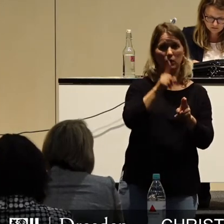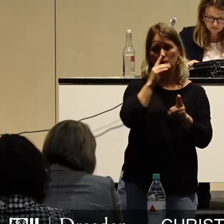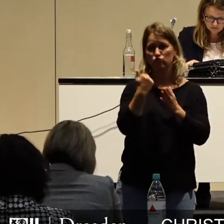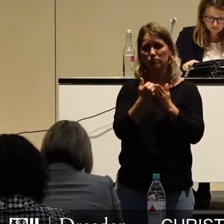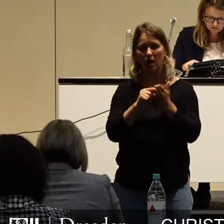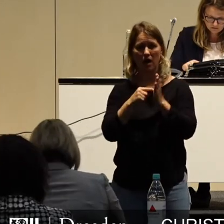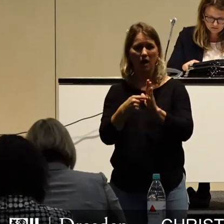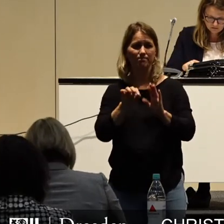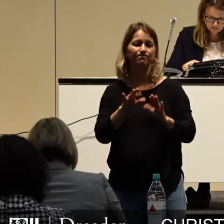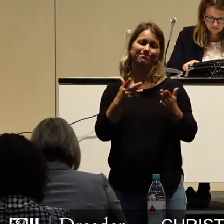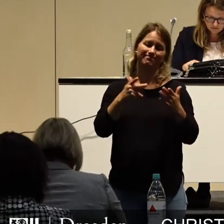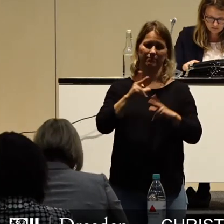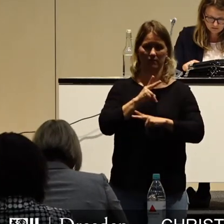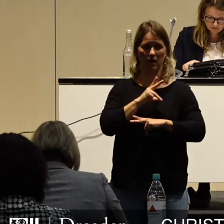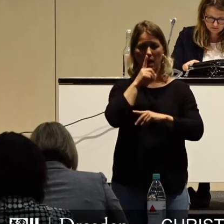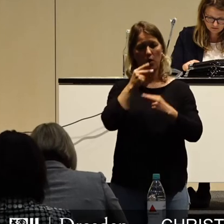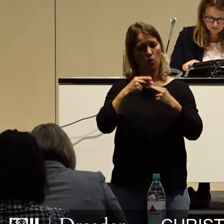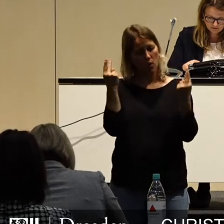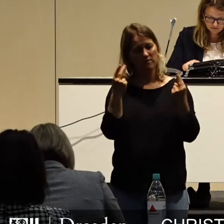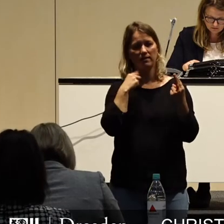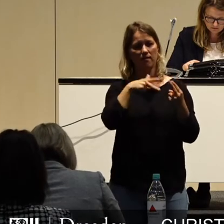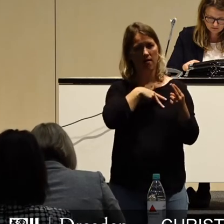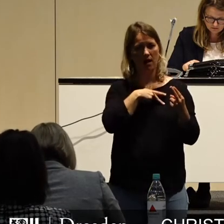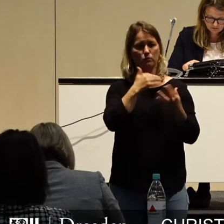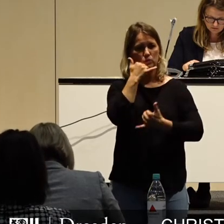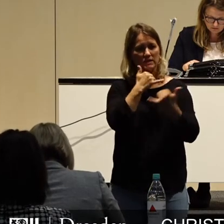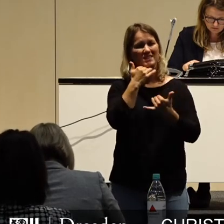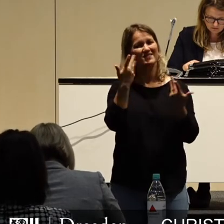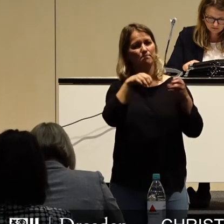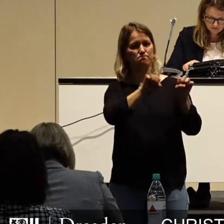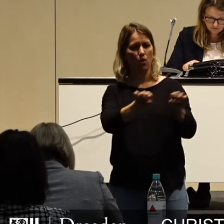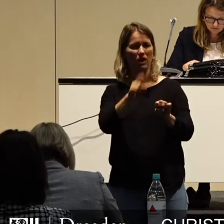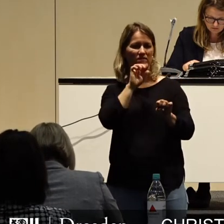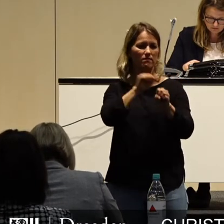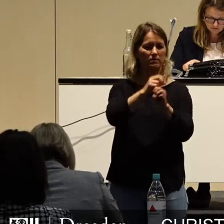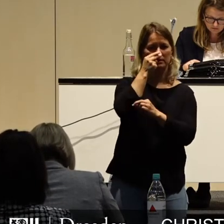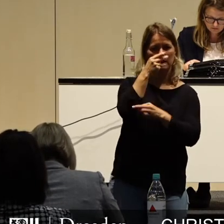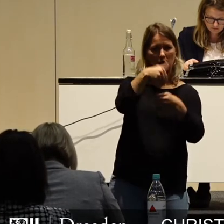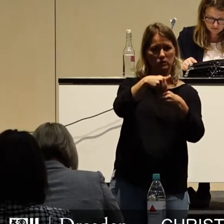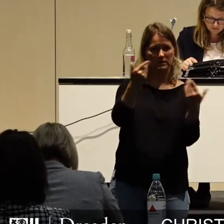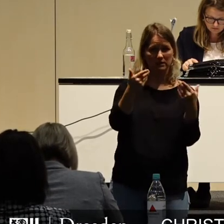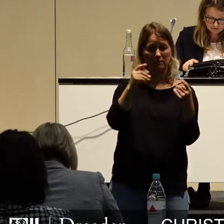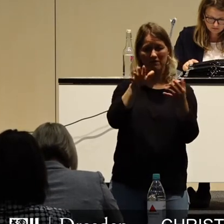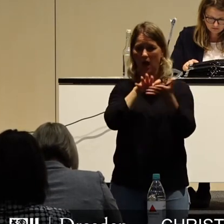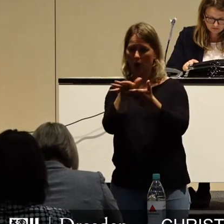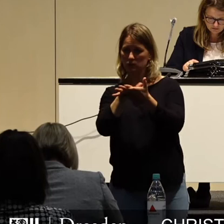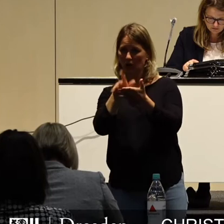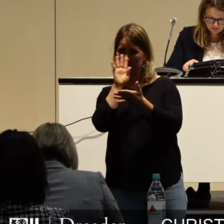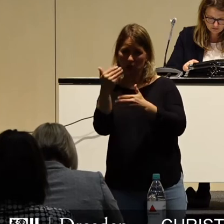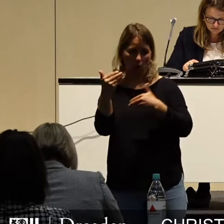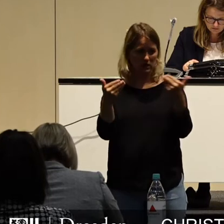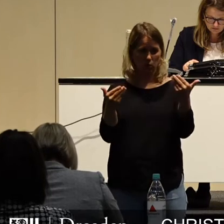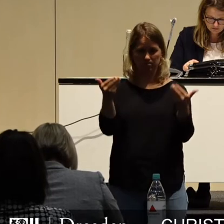das ist notwendig und da sollte man ehrlich und offen einzelne Maßnahmen und Szenarien diskutieren, die Notwendigkeit einzelner Ausgaben gegeneinander abwägen